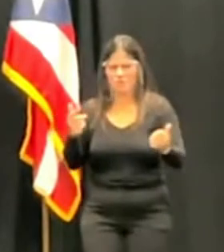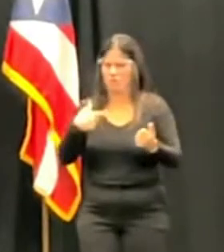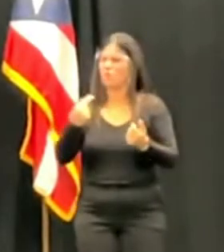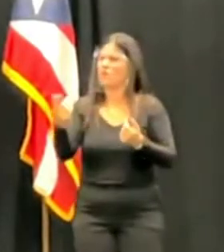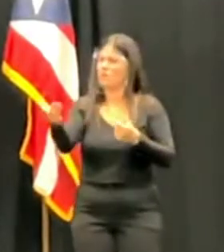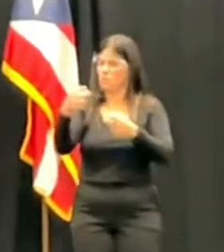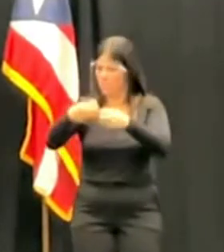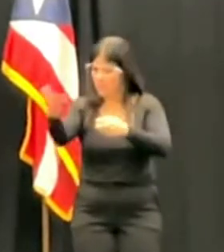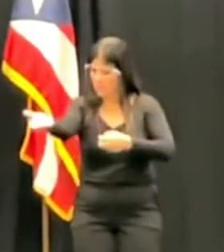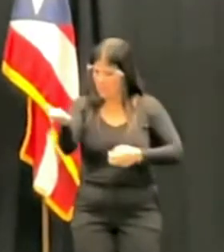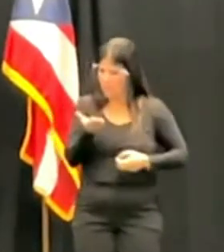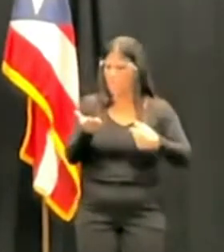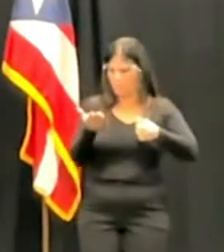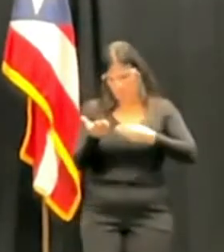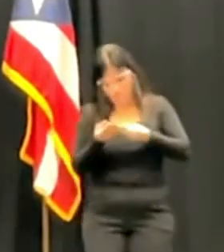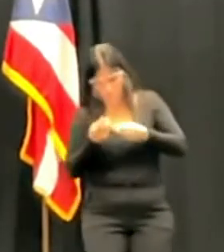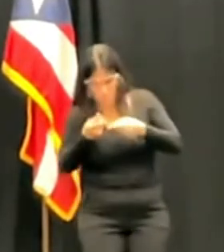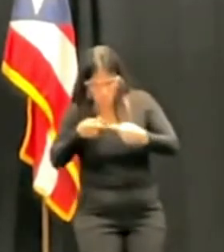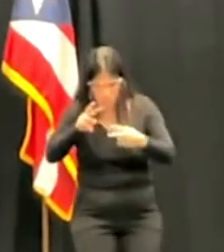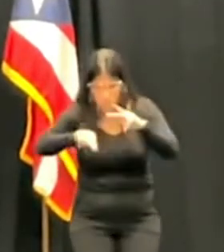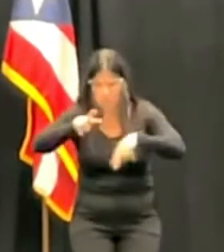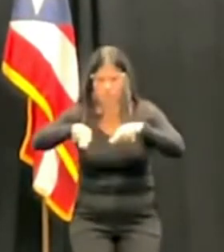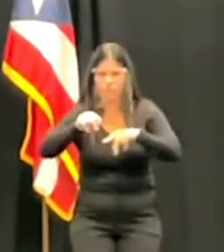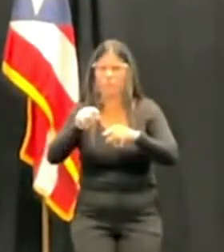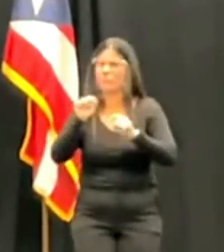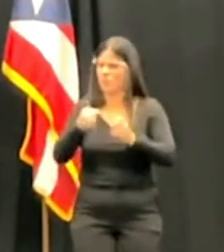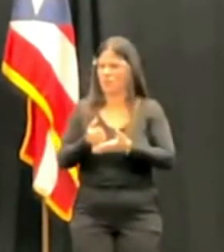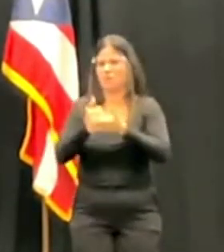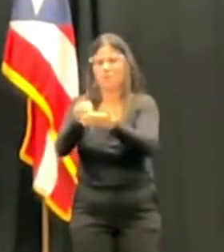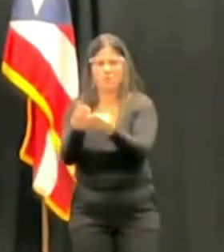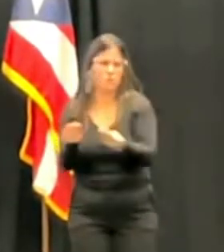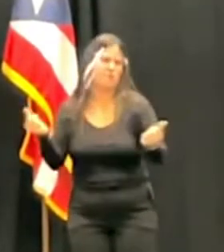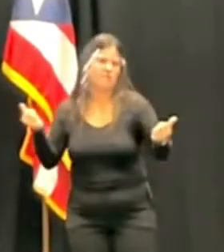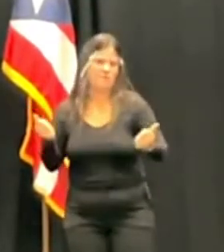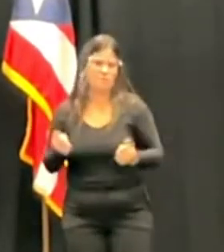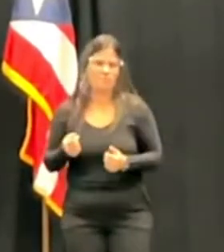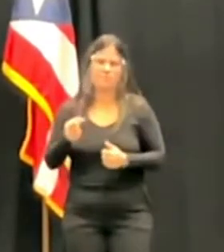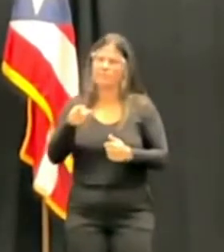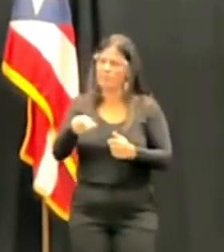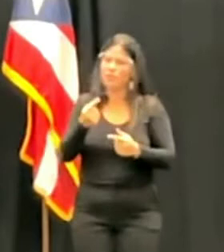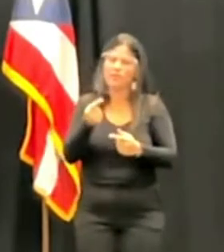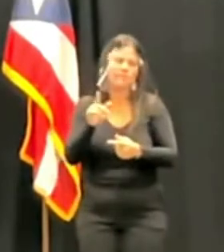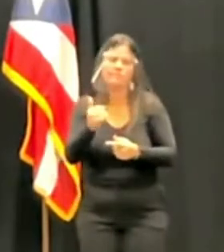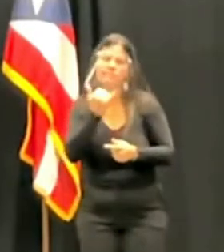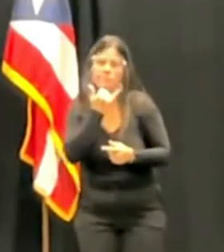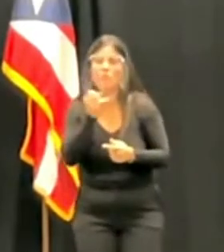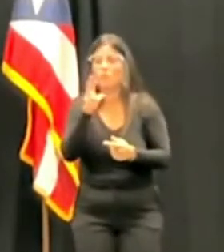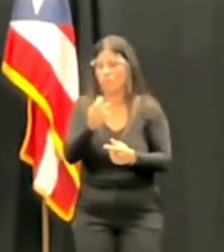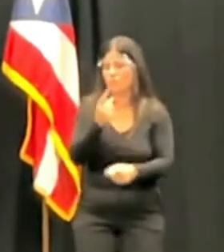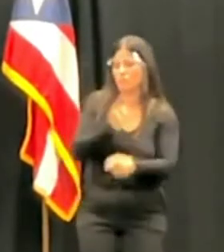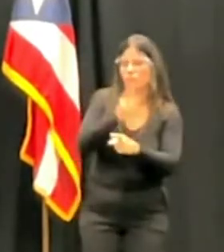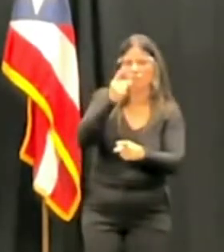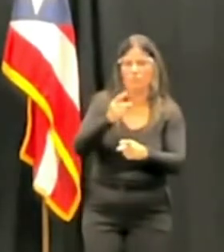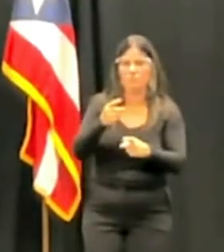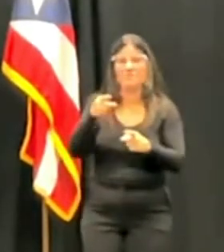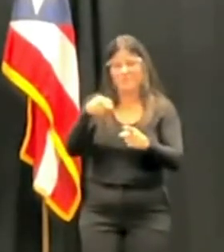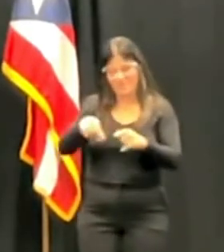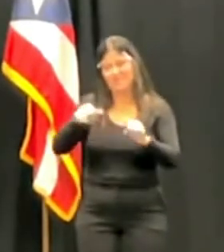de la mejor manera posible, con rectitud y con mucho trabajo y con mucho estudio. Esa sería mi